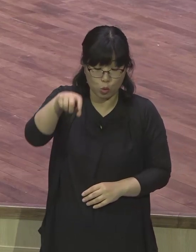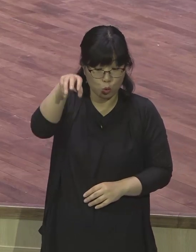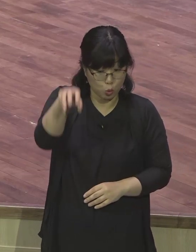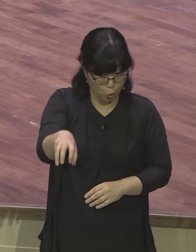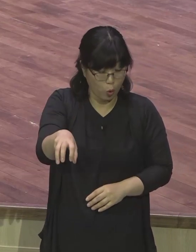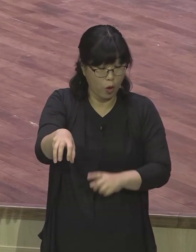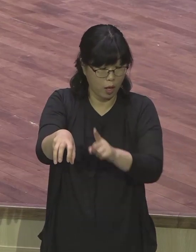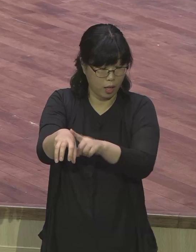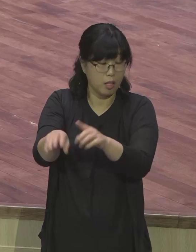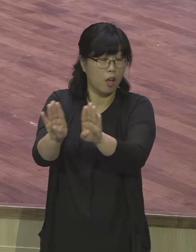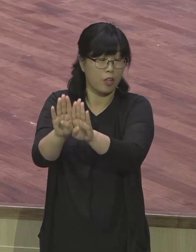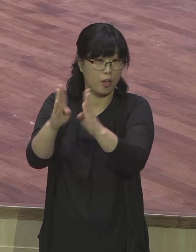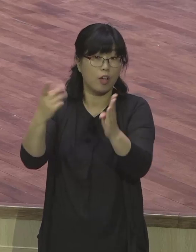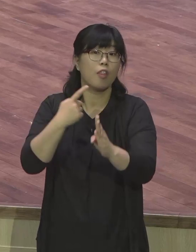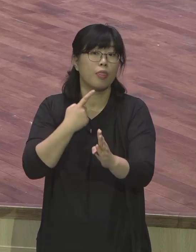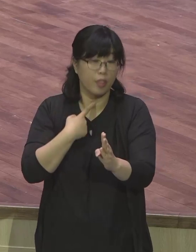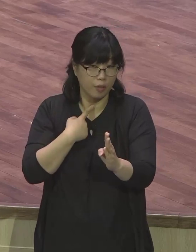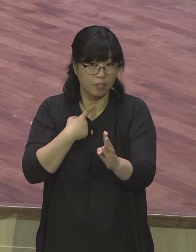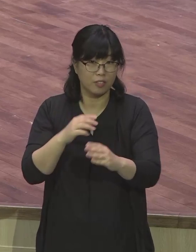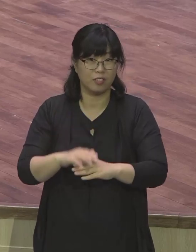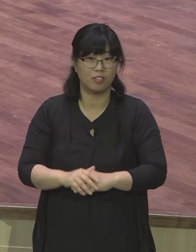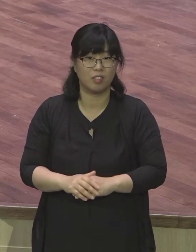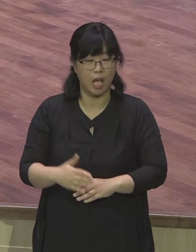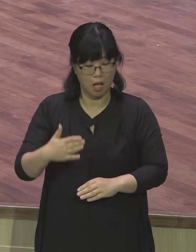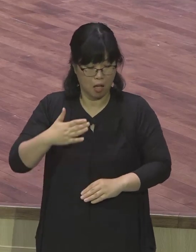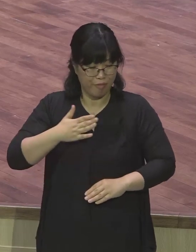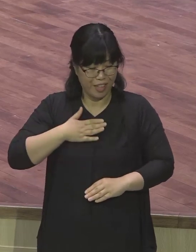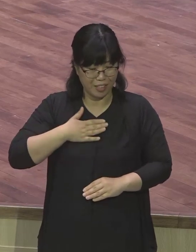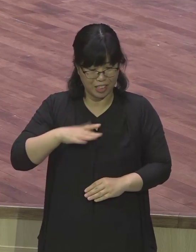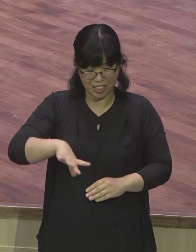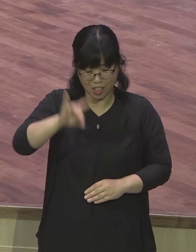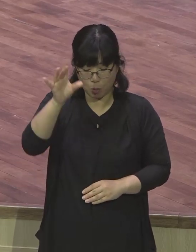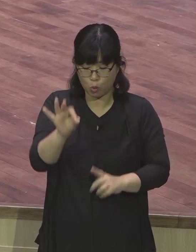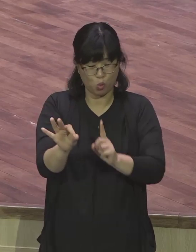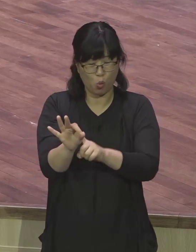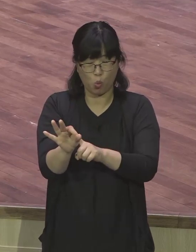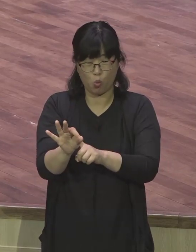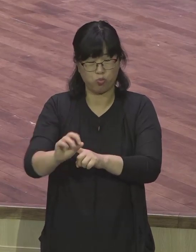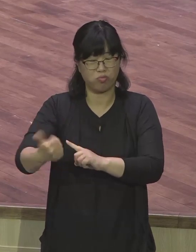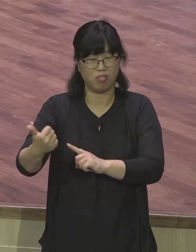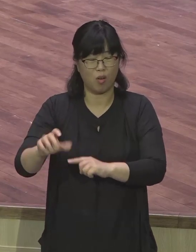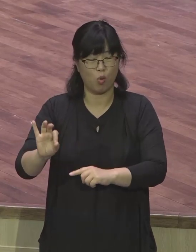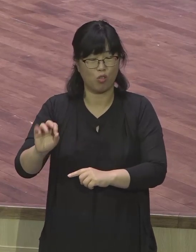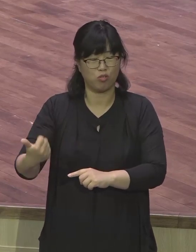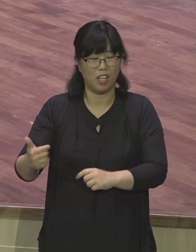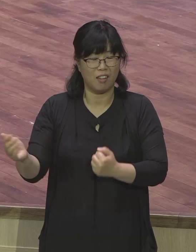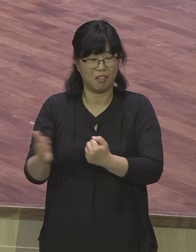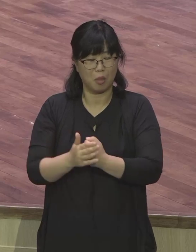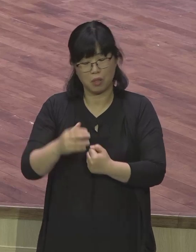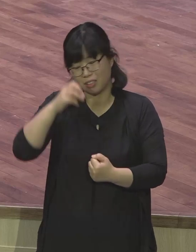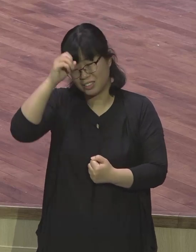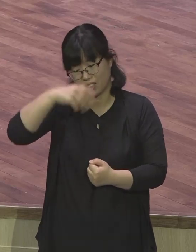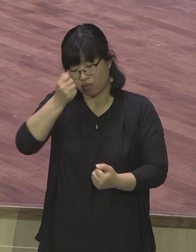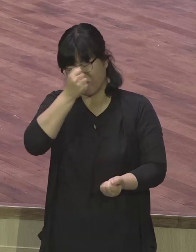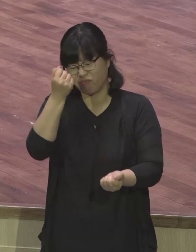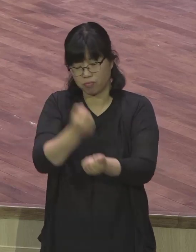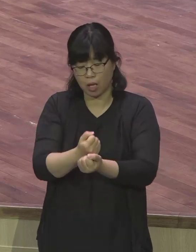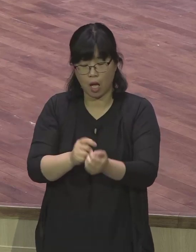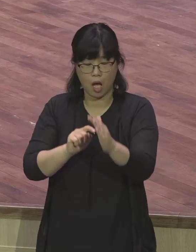내지 못하고 그냥 무조건 가게 되었습니다 저를 신앙으로 양육해줬던 어떤 사모님이 제가